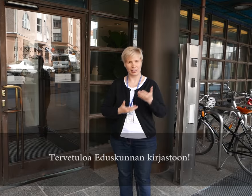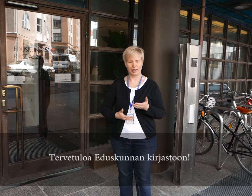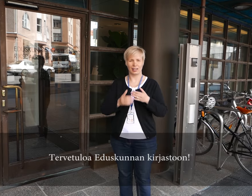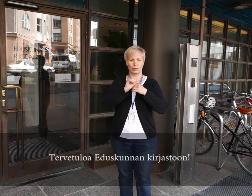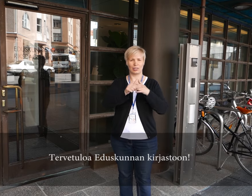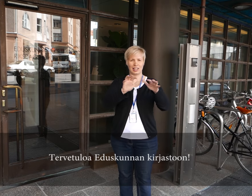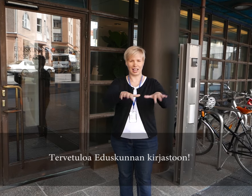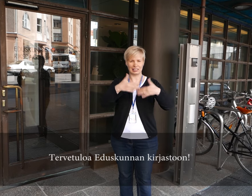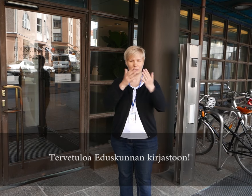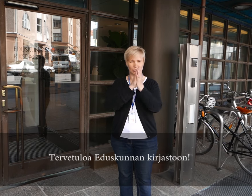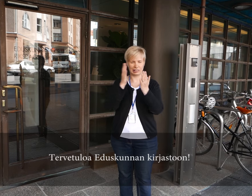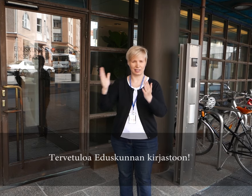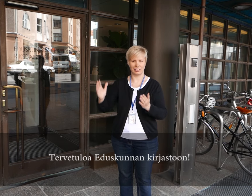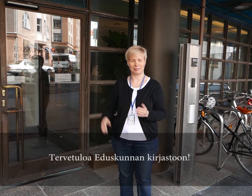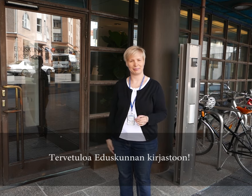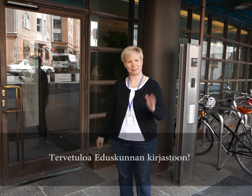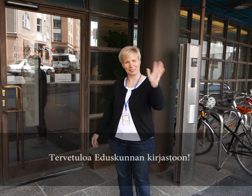Tervetuloa eduskunnan kirjastoon!